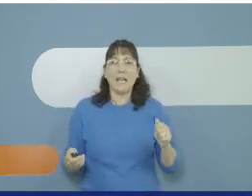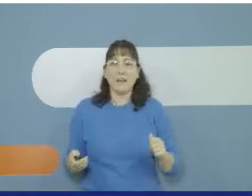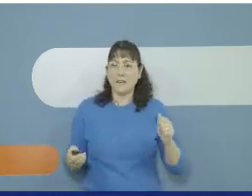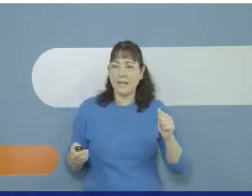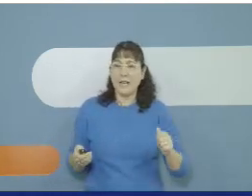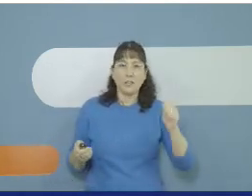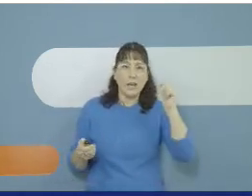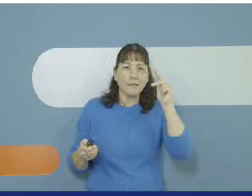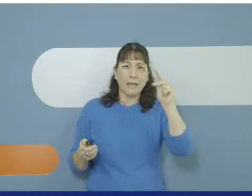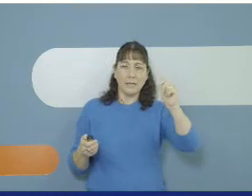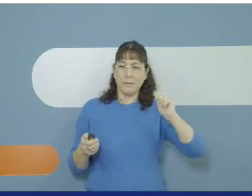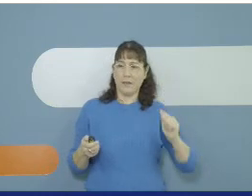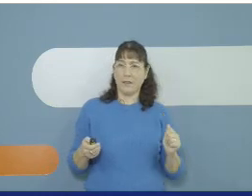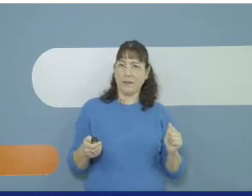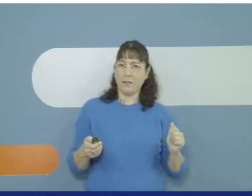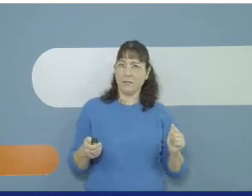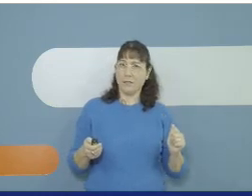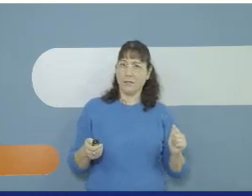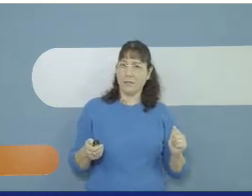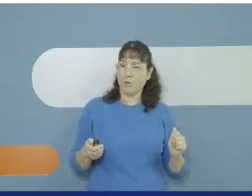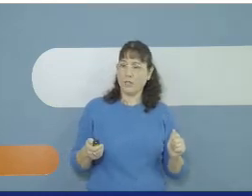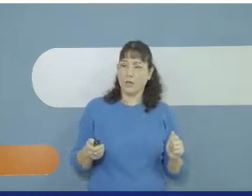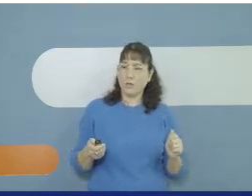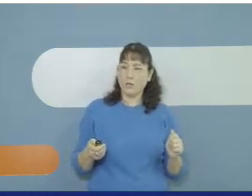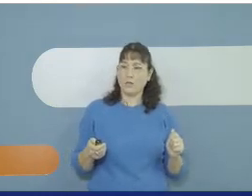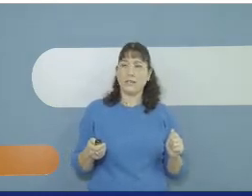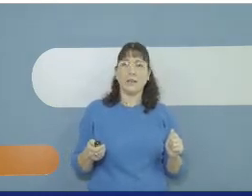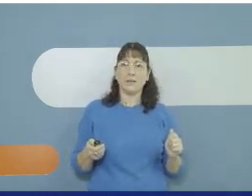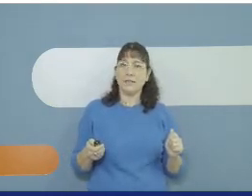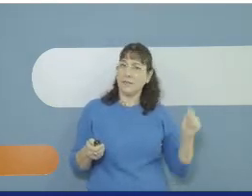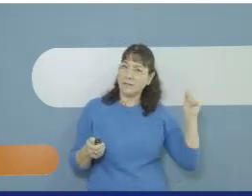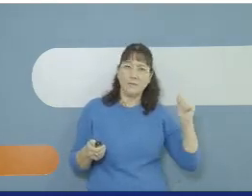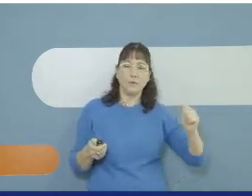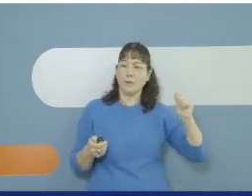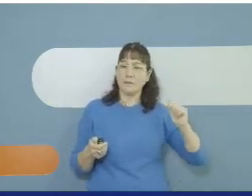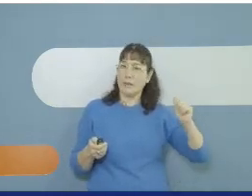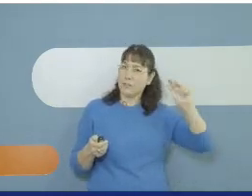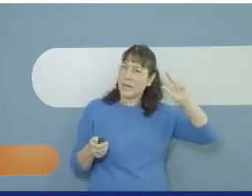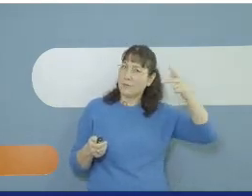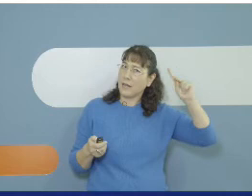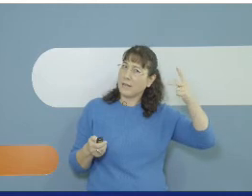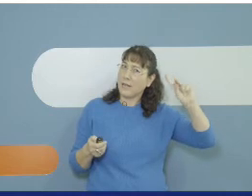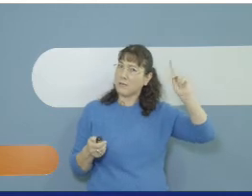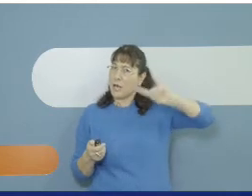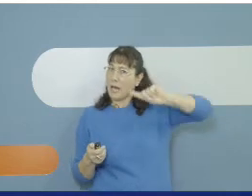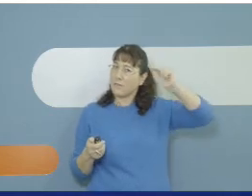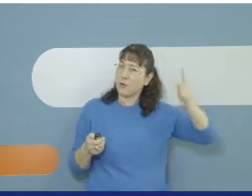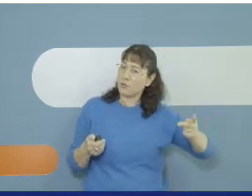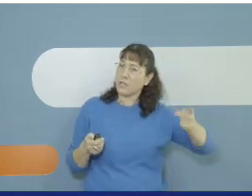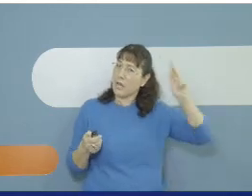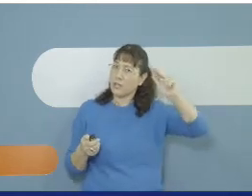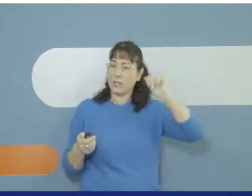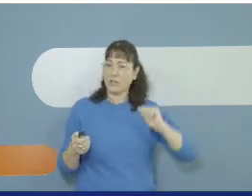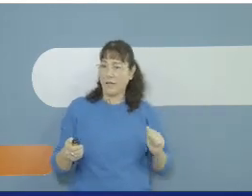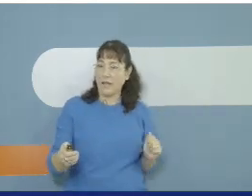הלך והלך שעתיים בערך תראו את השעון שהוא צייר וכתב לנו את המספר שתיים שעתיים שעה